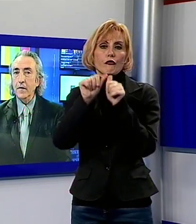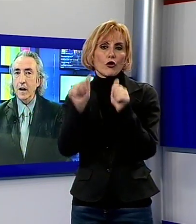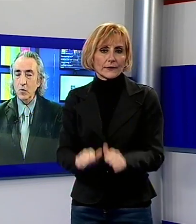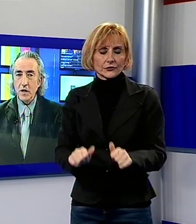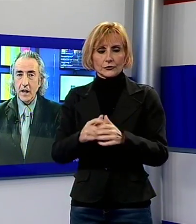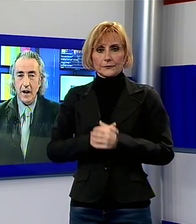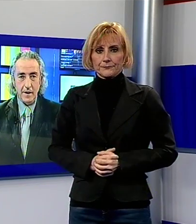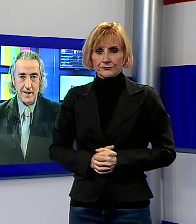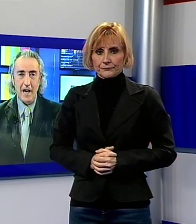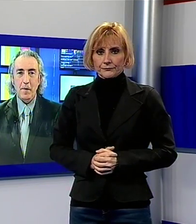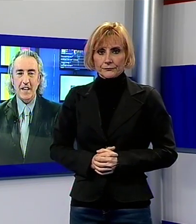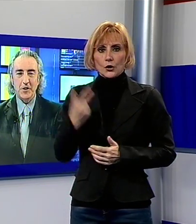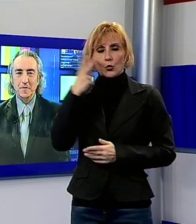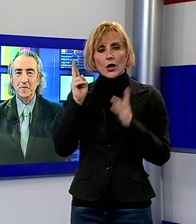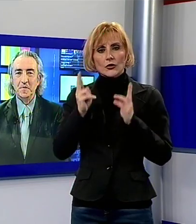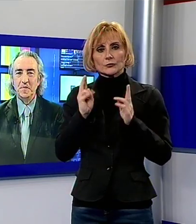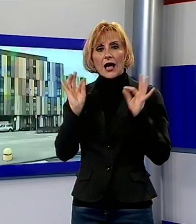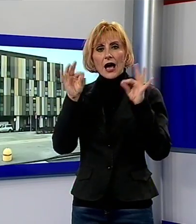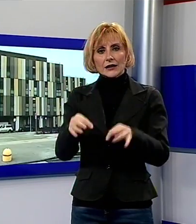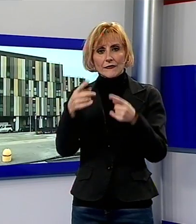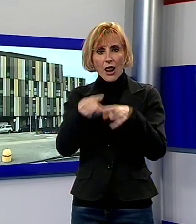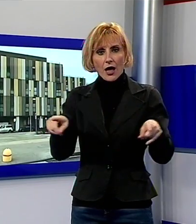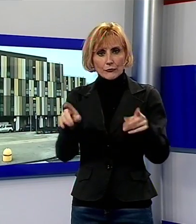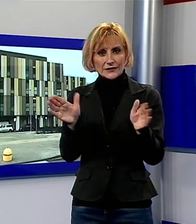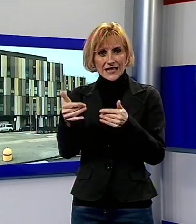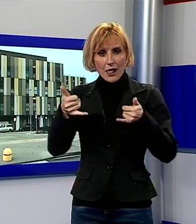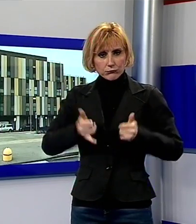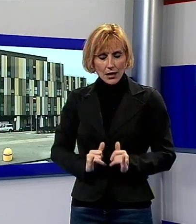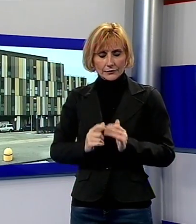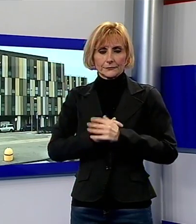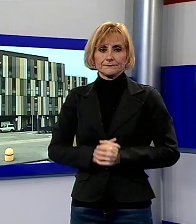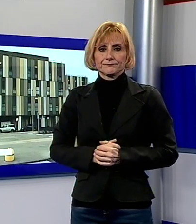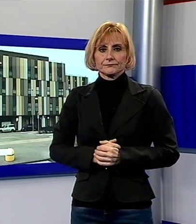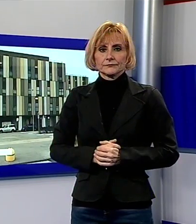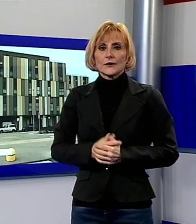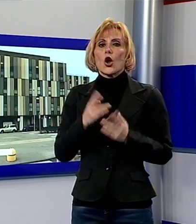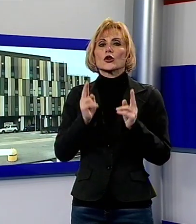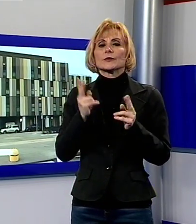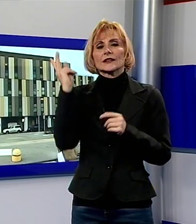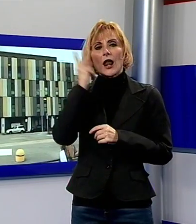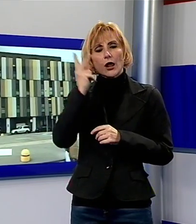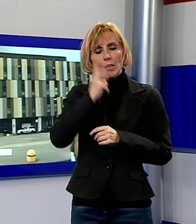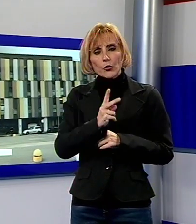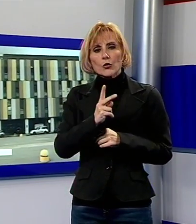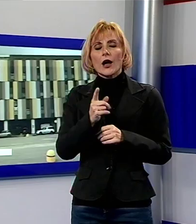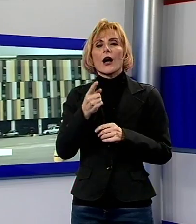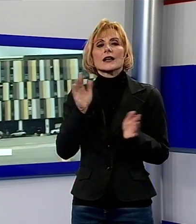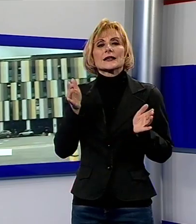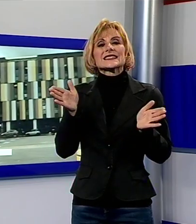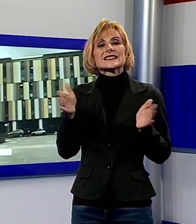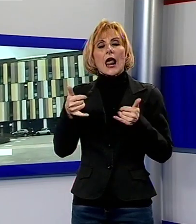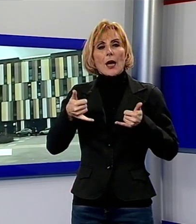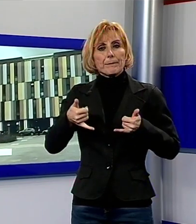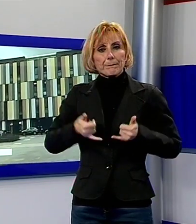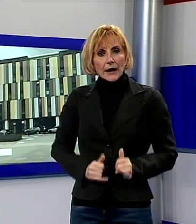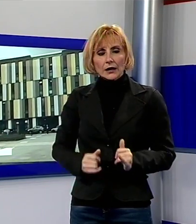arriva la musica in sala parto. Musica rilassante, romantica ma anche rock, perché no? Da ora